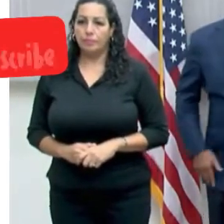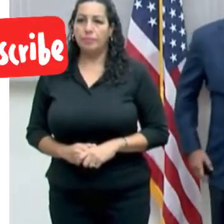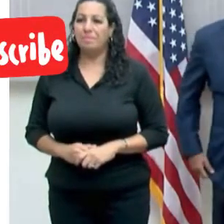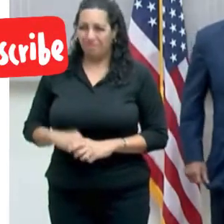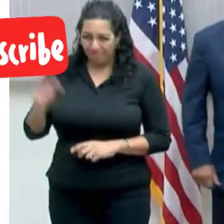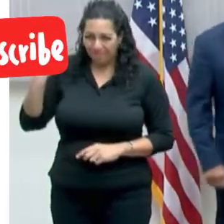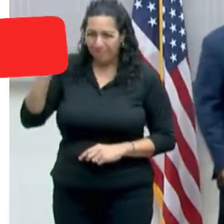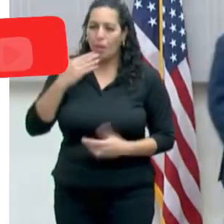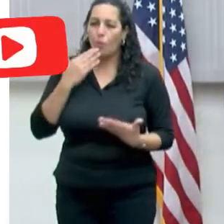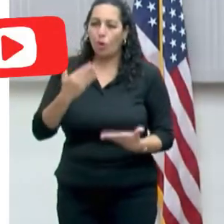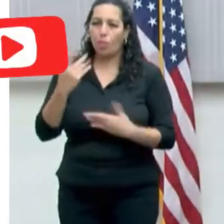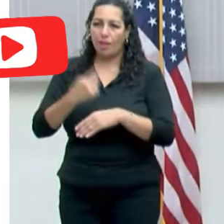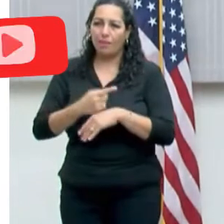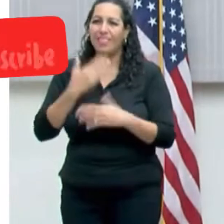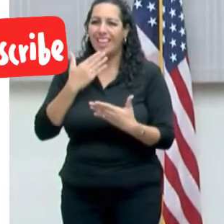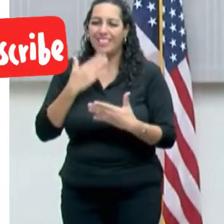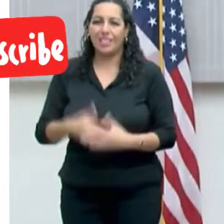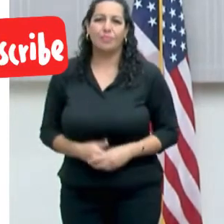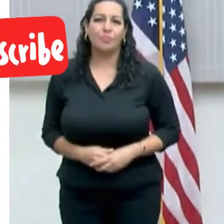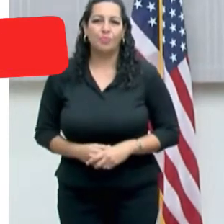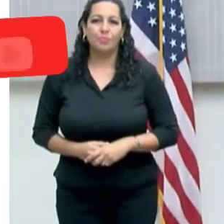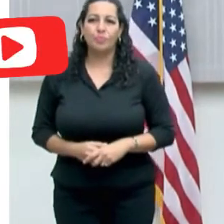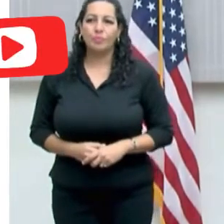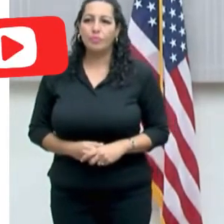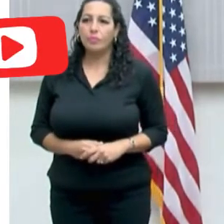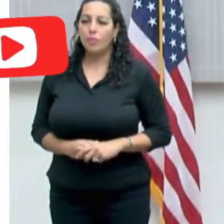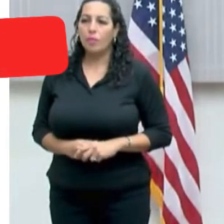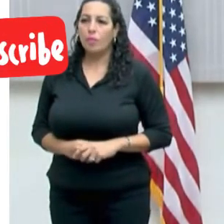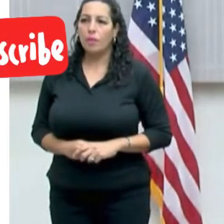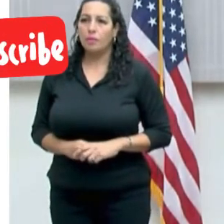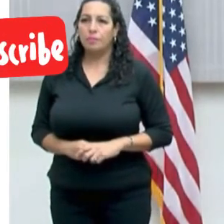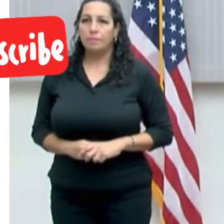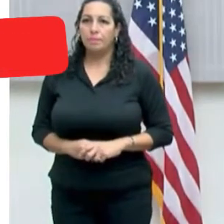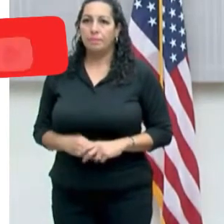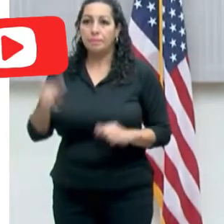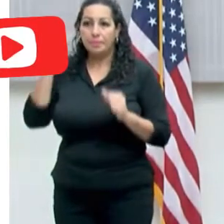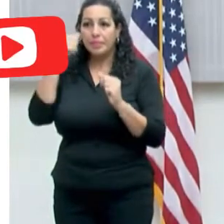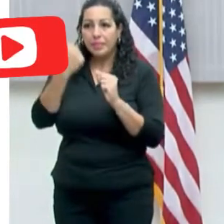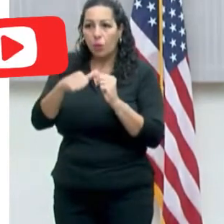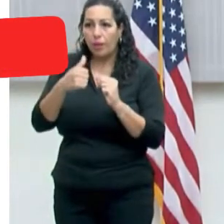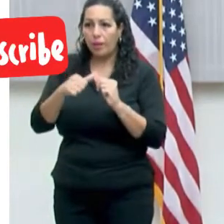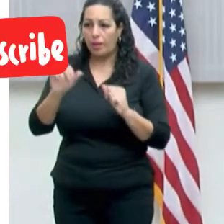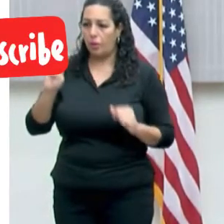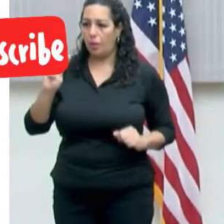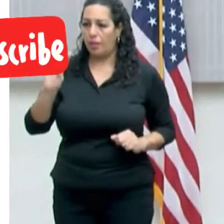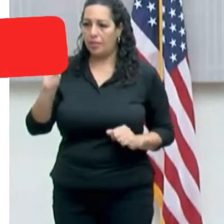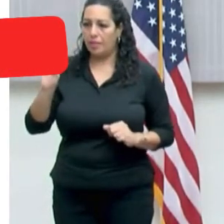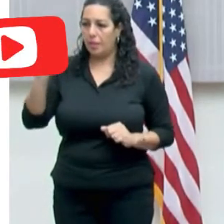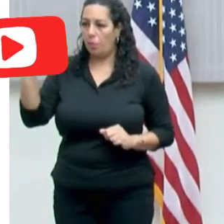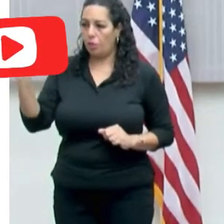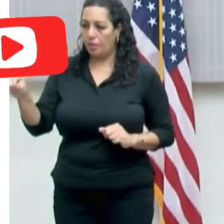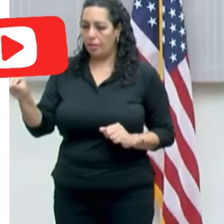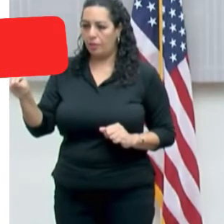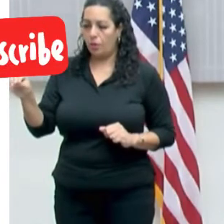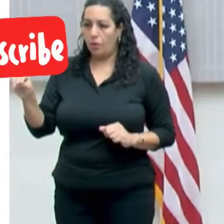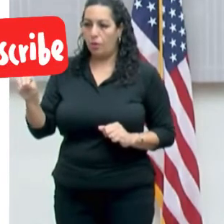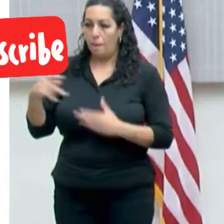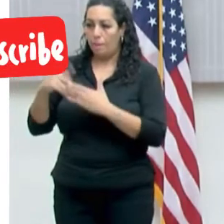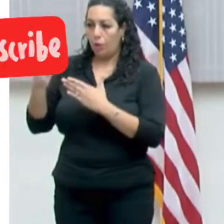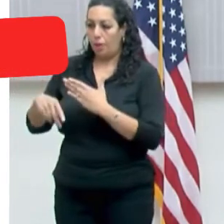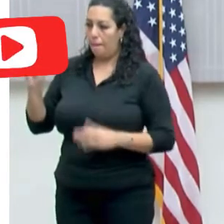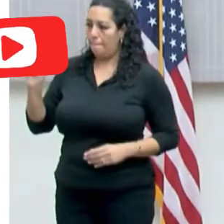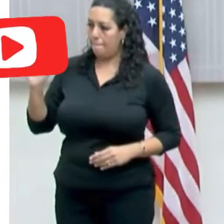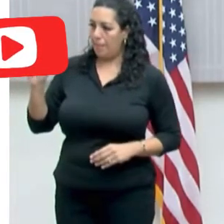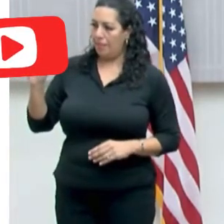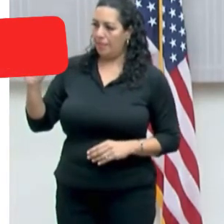Buenos días, gracias por estar aquí. En ese aspecto, pues recuerda que el 47% entre lo que es programa de Medicaid y Medicare,